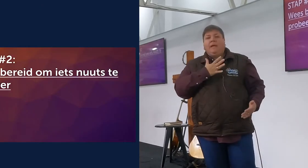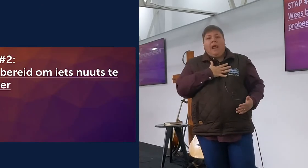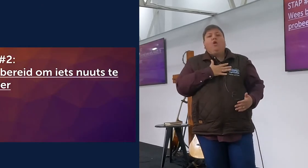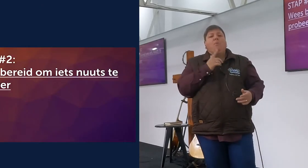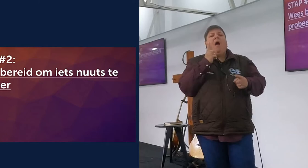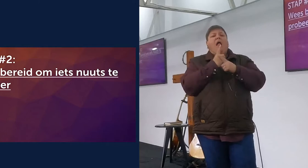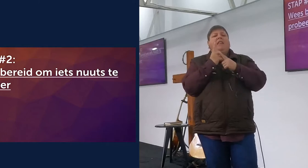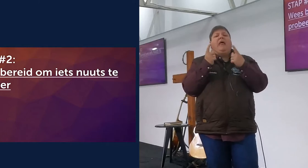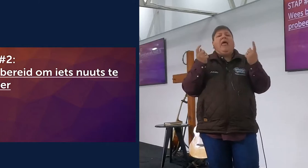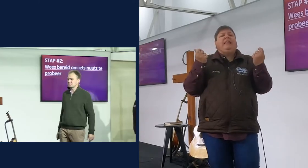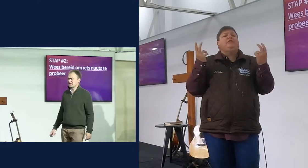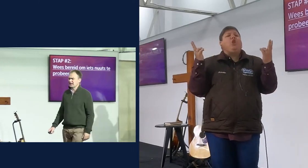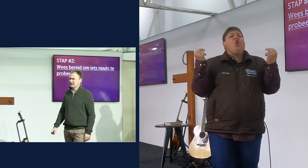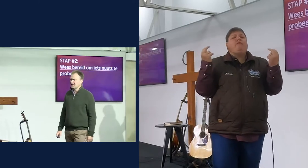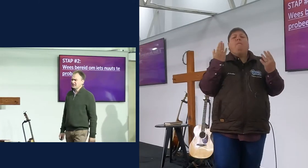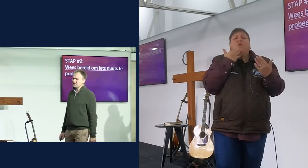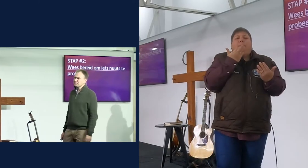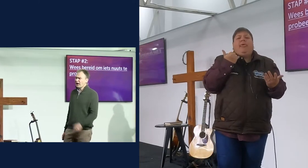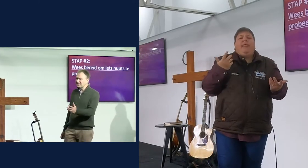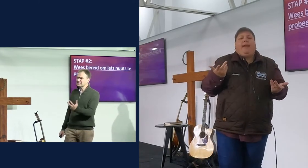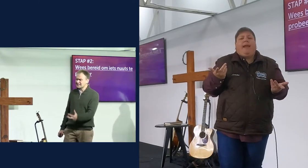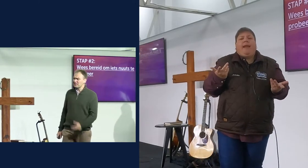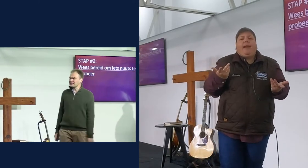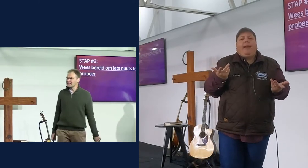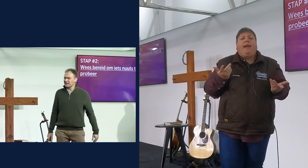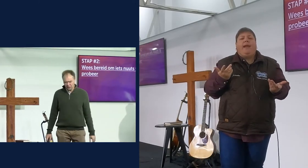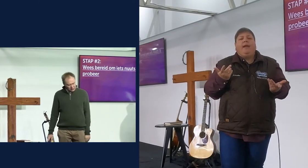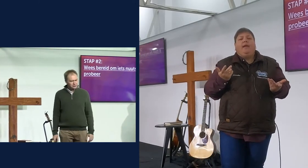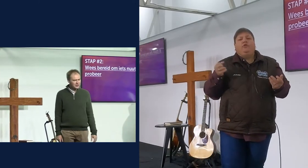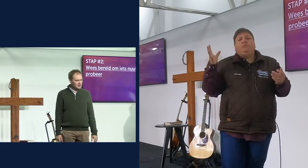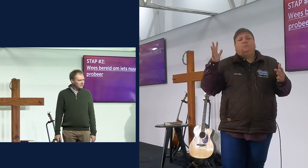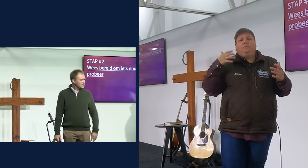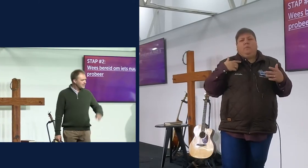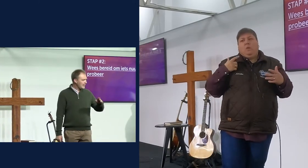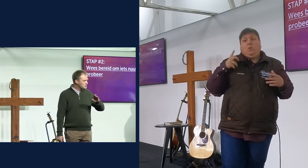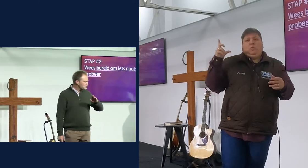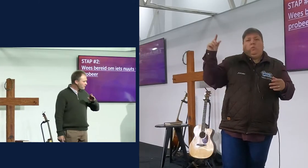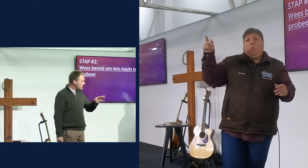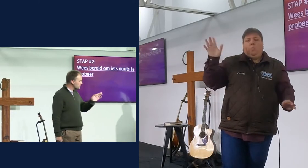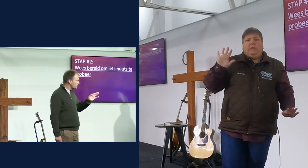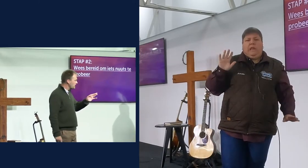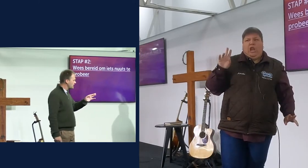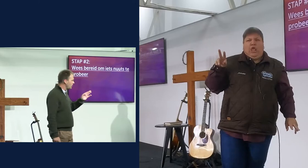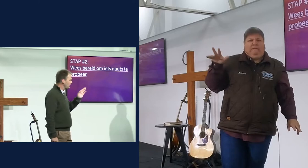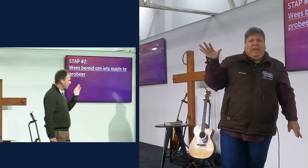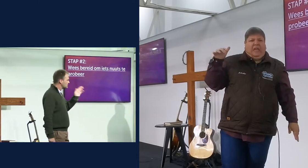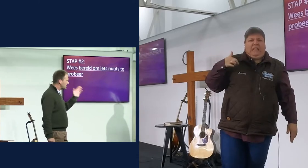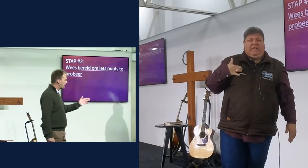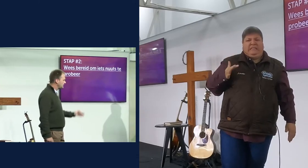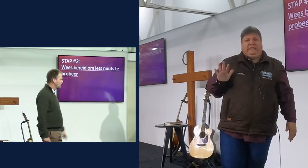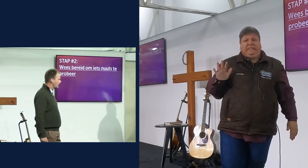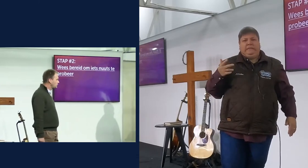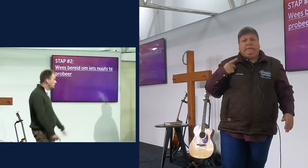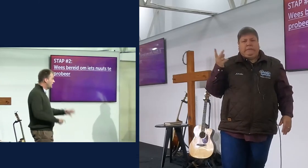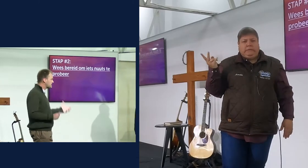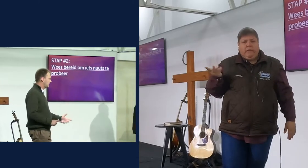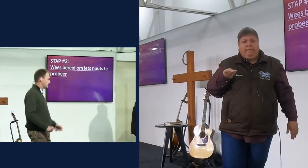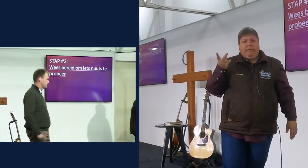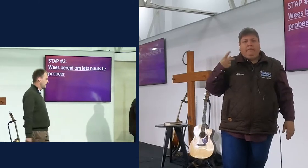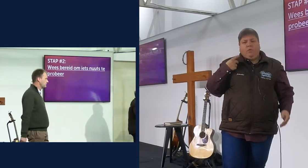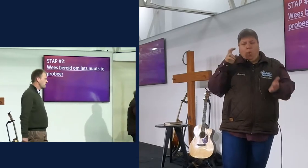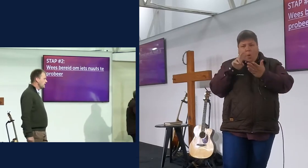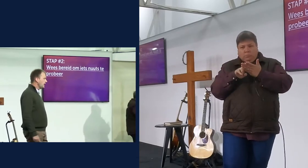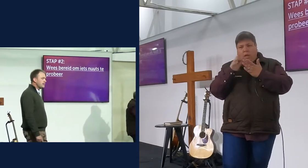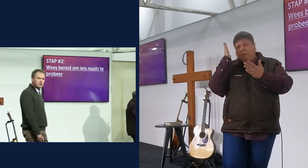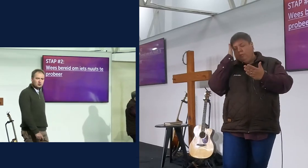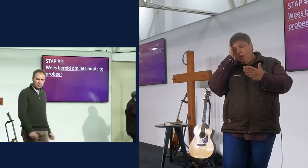probeer, wees bereid om iets niets te probeer, weet u, baie keer sit mense in een groef, want hy het so vaste routine in al die laaste 13 jaar, hy doe niks anders